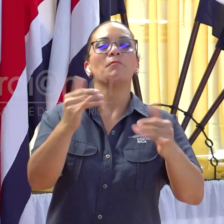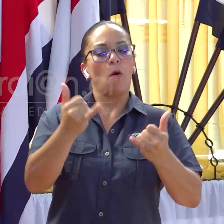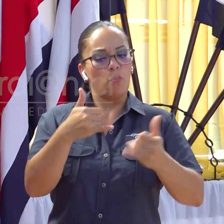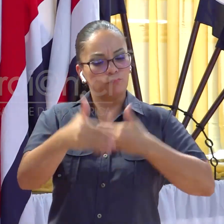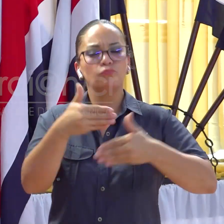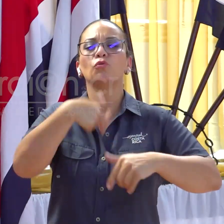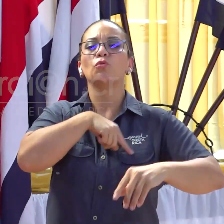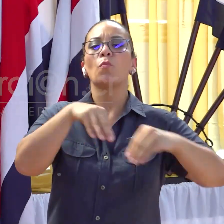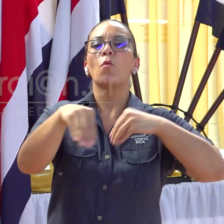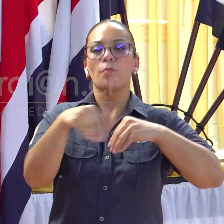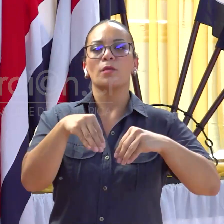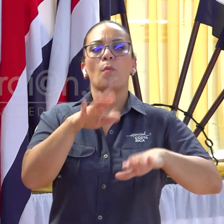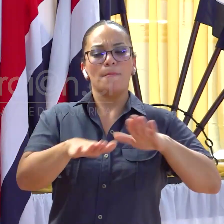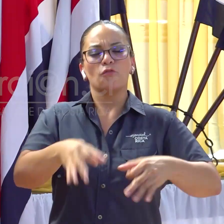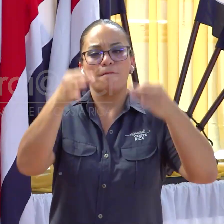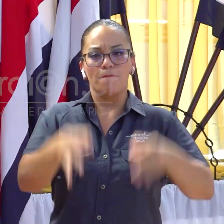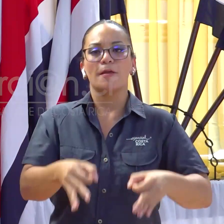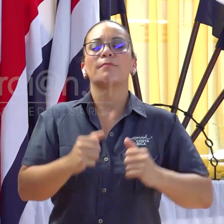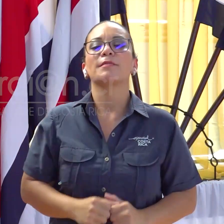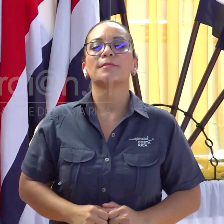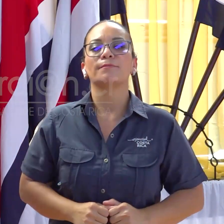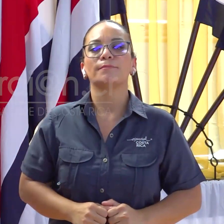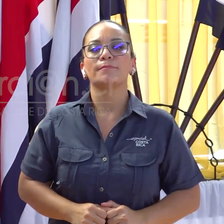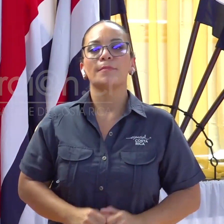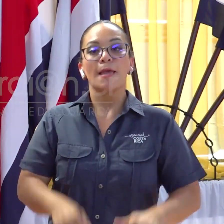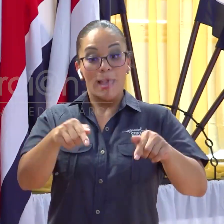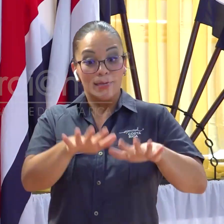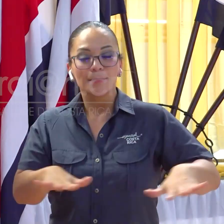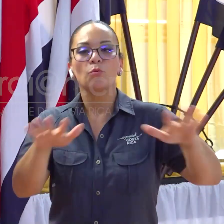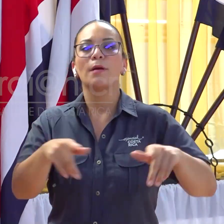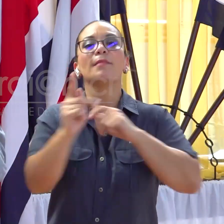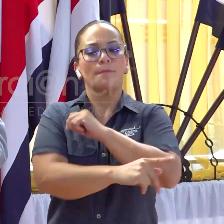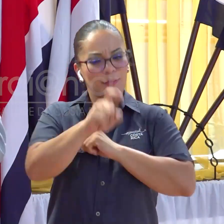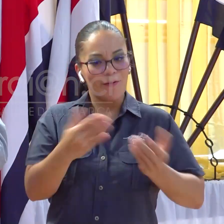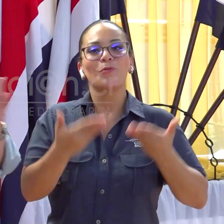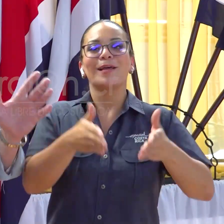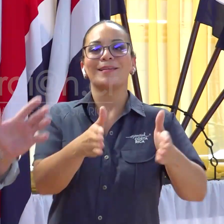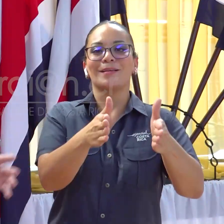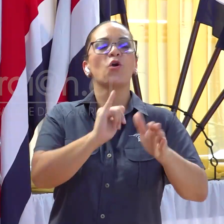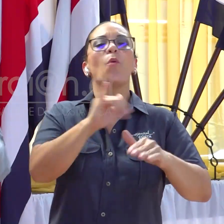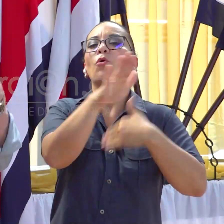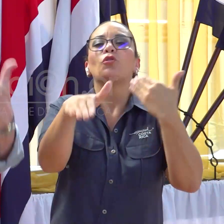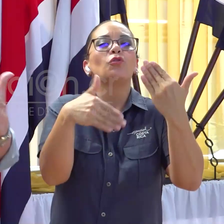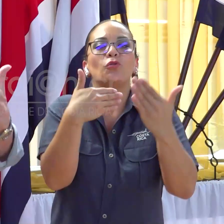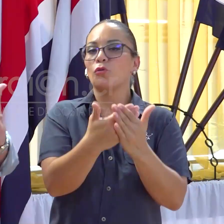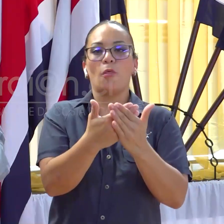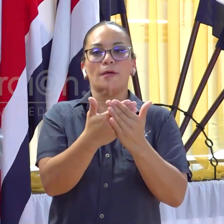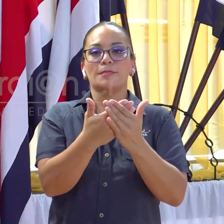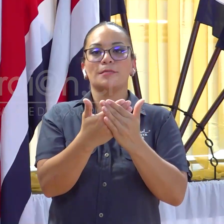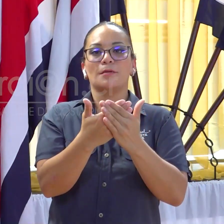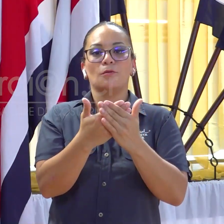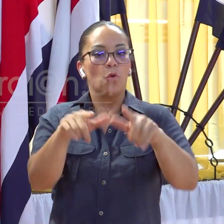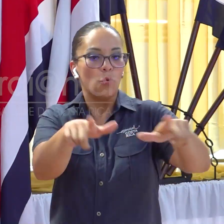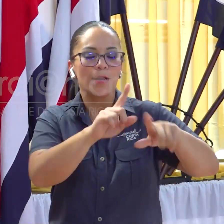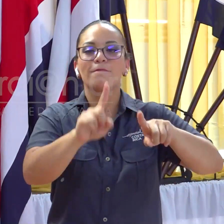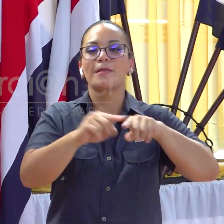moviendo sobre pasos firmes. Esta zona del país lo merece, como merecen todas las zonas